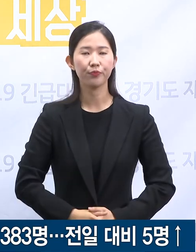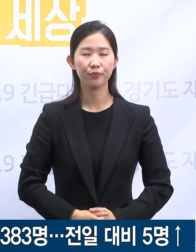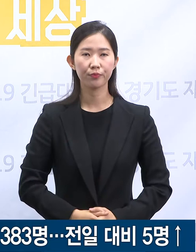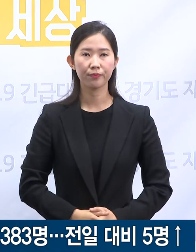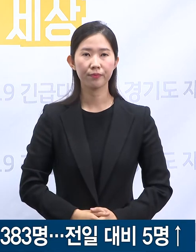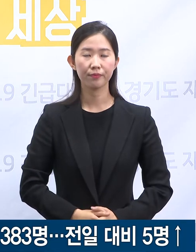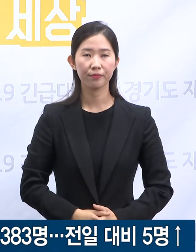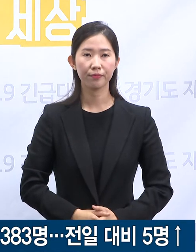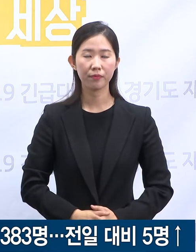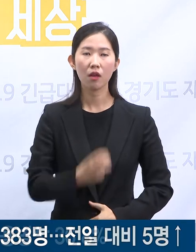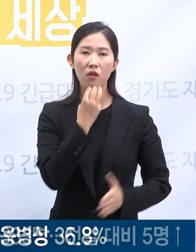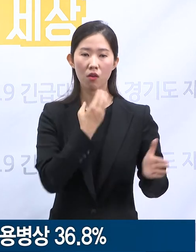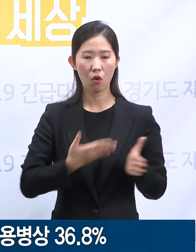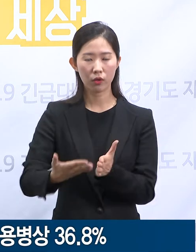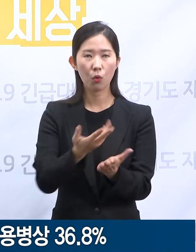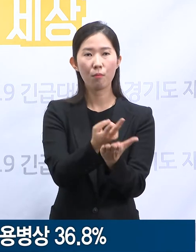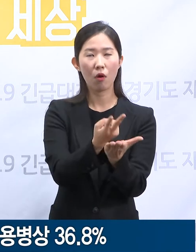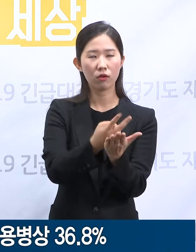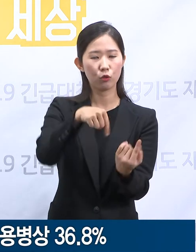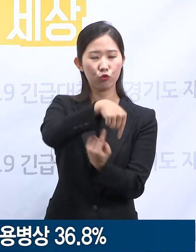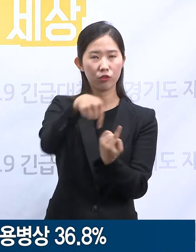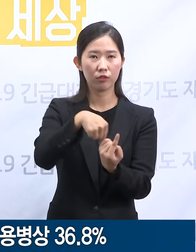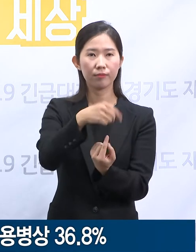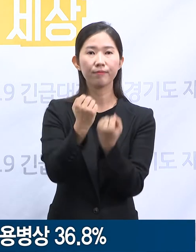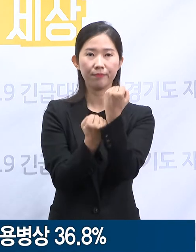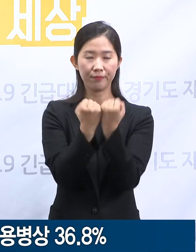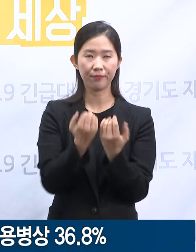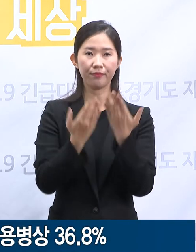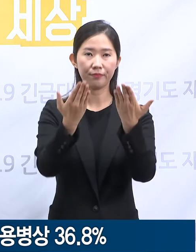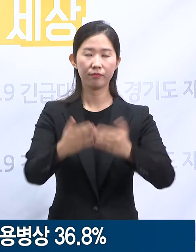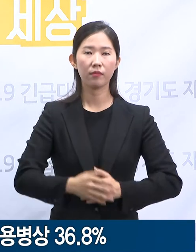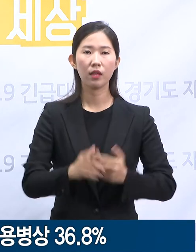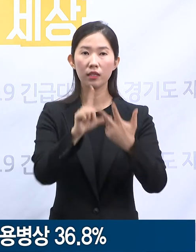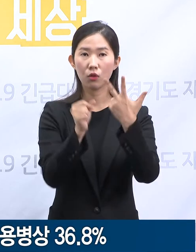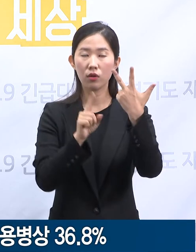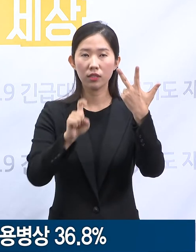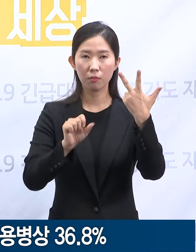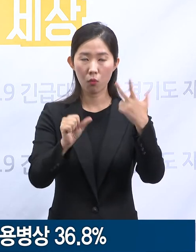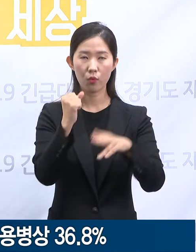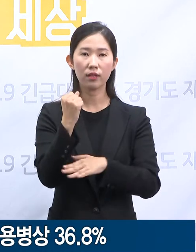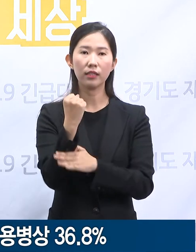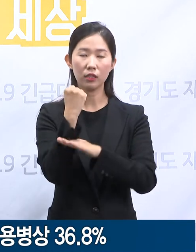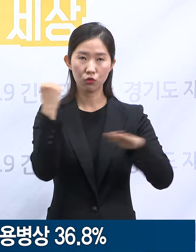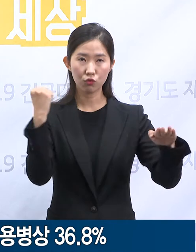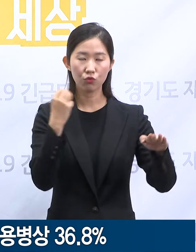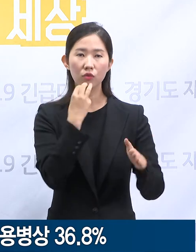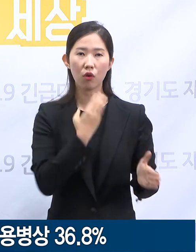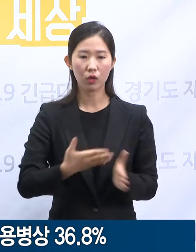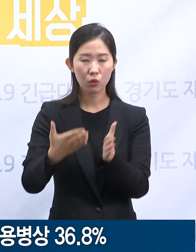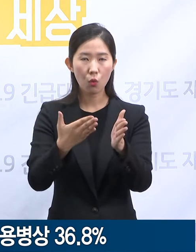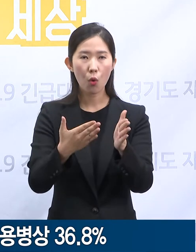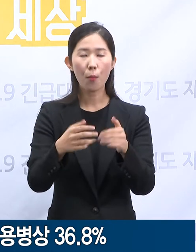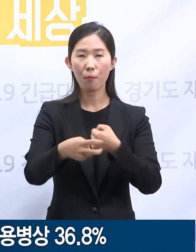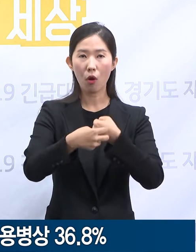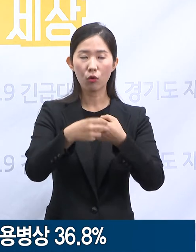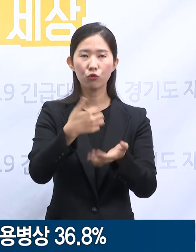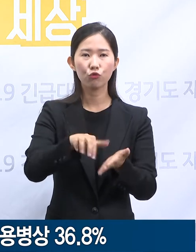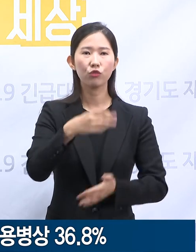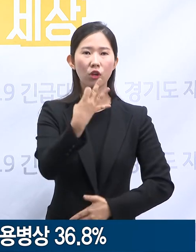다음은 경기도 병상 운용 현황입니다. 7월 15일 0시 기준 경기도는 총 14개 병원에